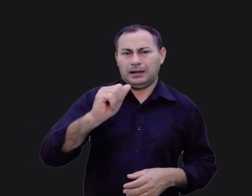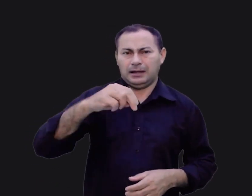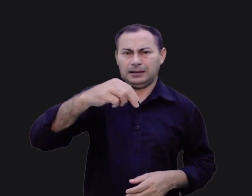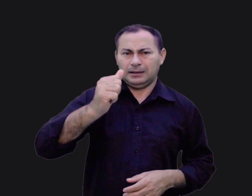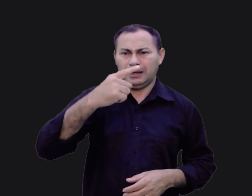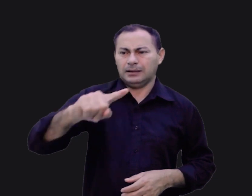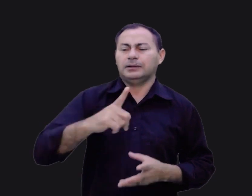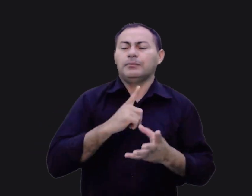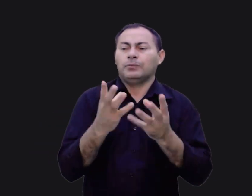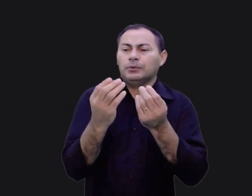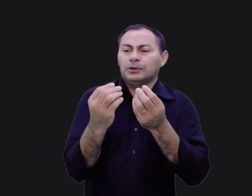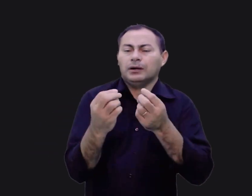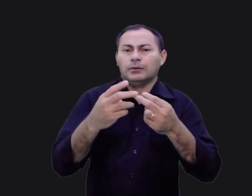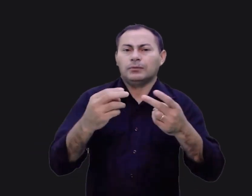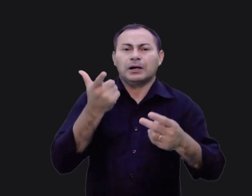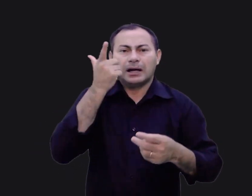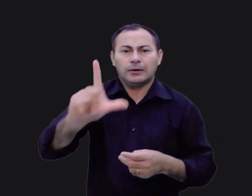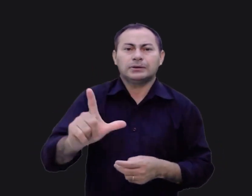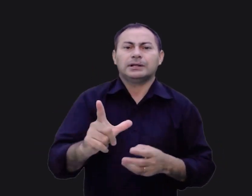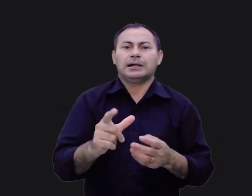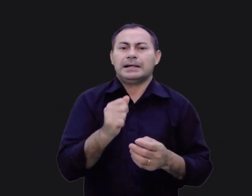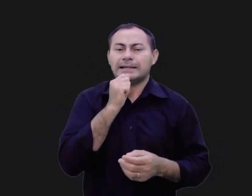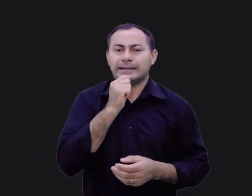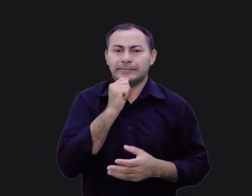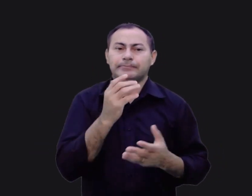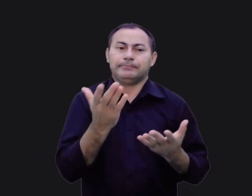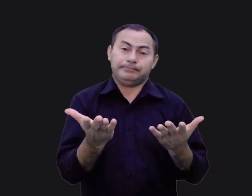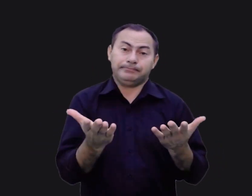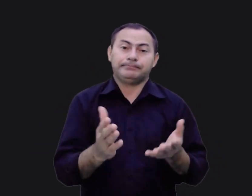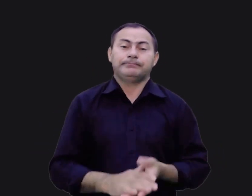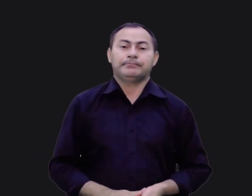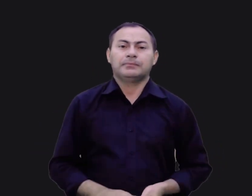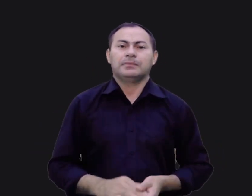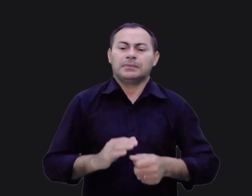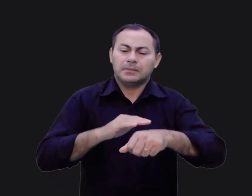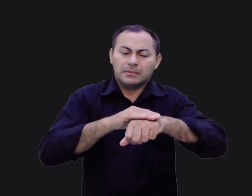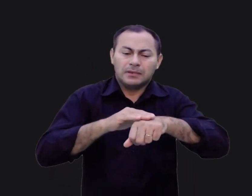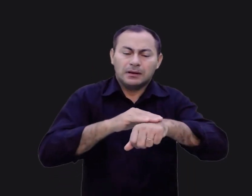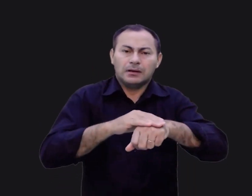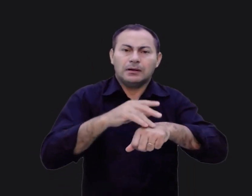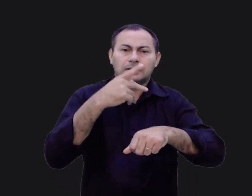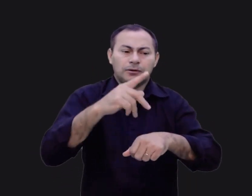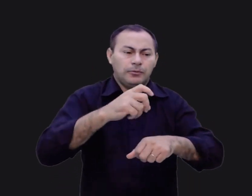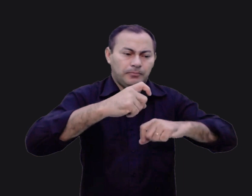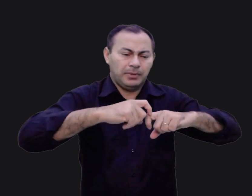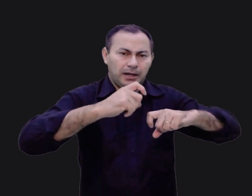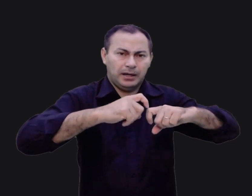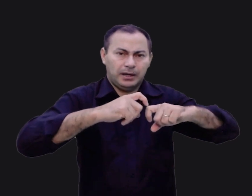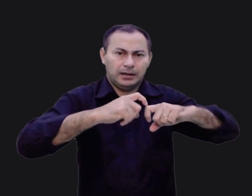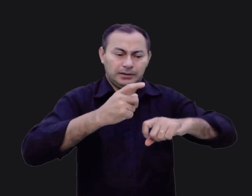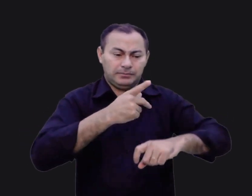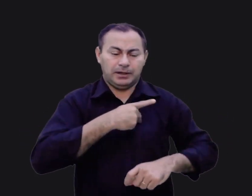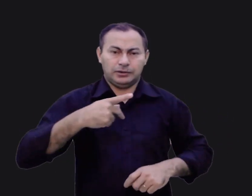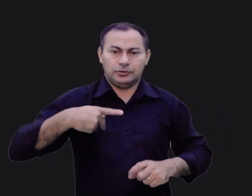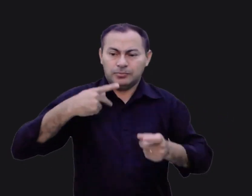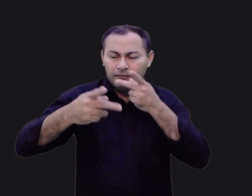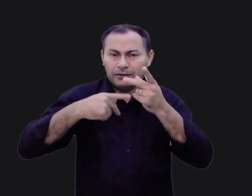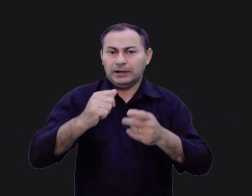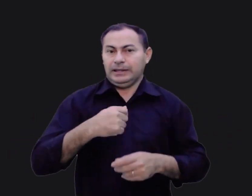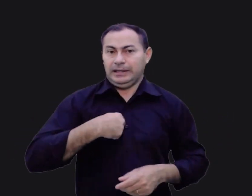tanta Canaã para conquistar. Pois é, conversando com o seu médico, esse pastor falou, Eu